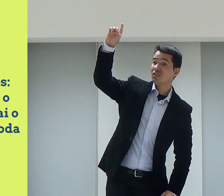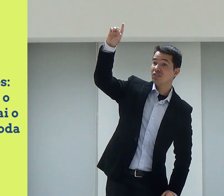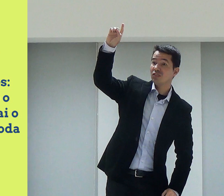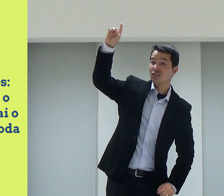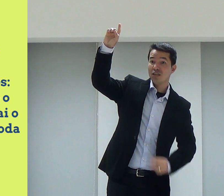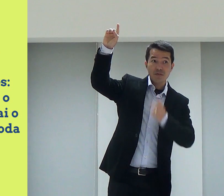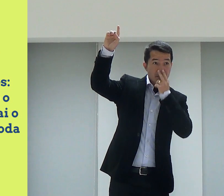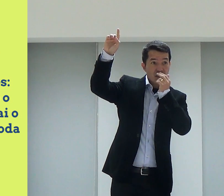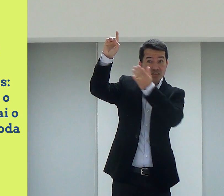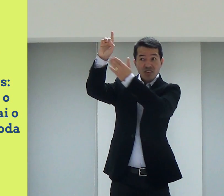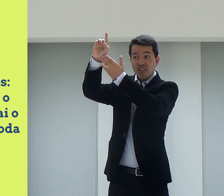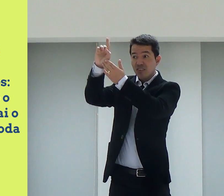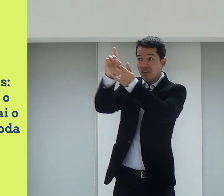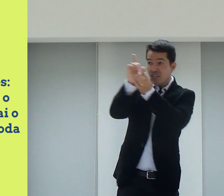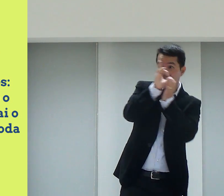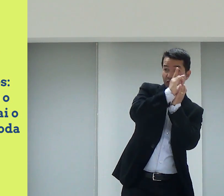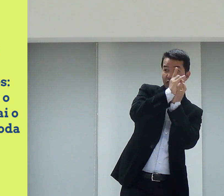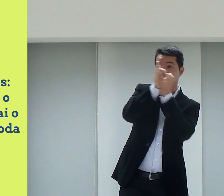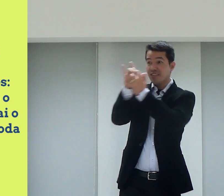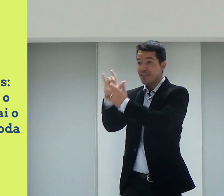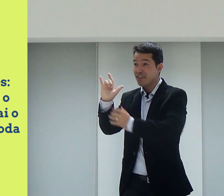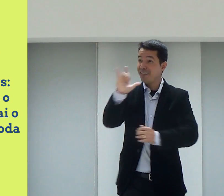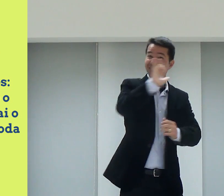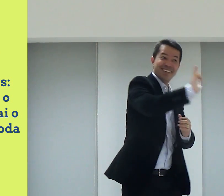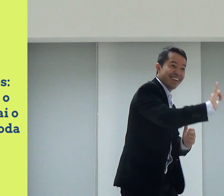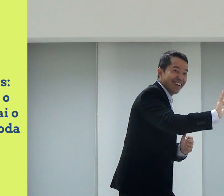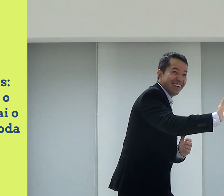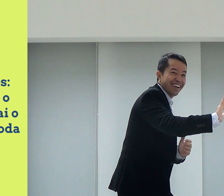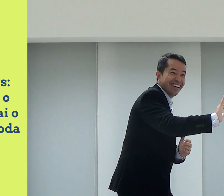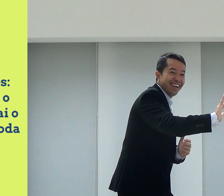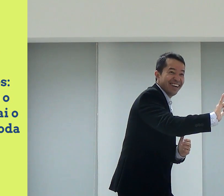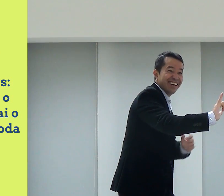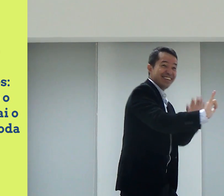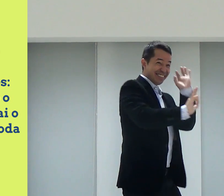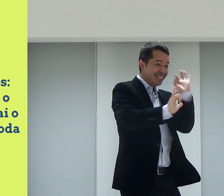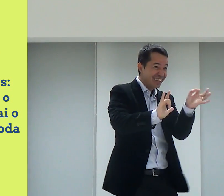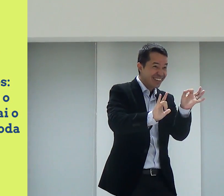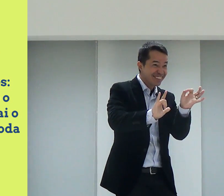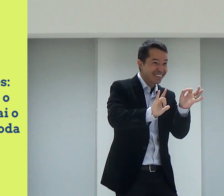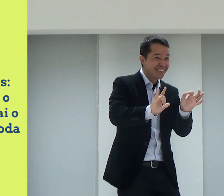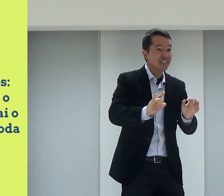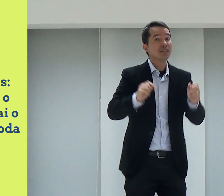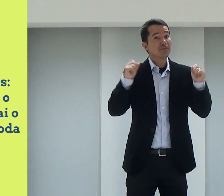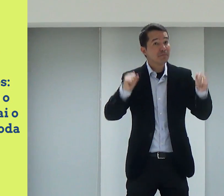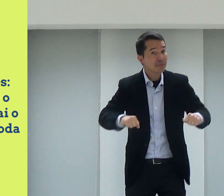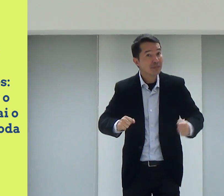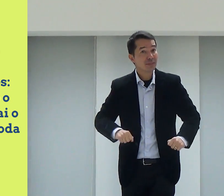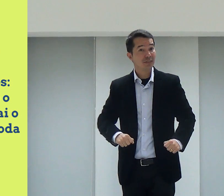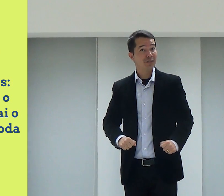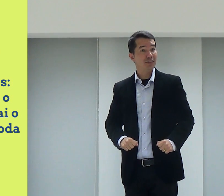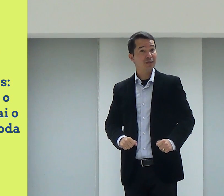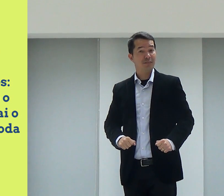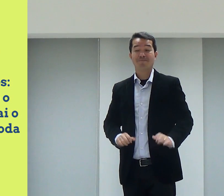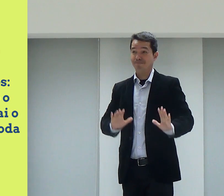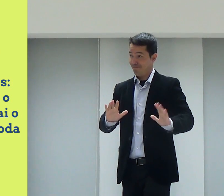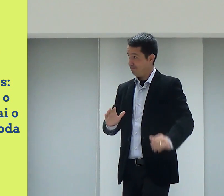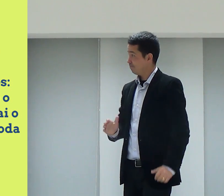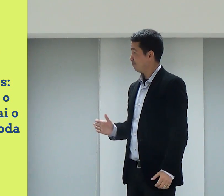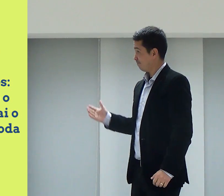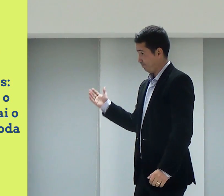Deus, né? Como se a gente trouxesse Deus ali e mostrasse o amor dele pra essa pessoa, não verdade? A gente precisa disso.